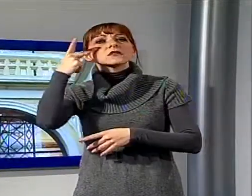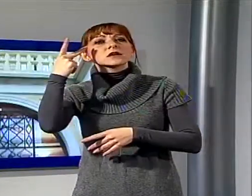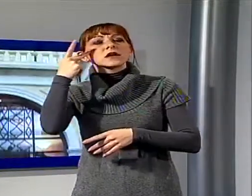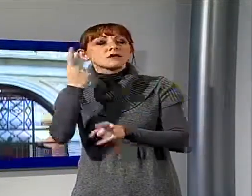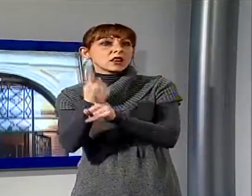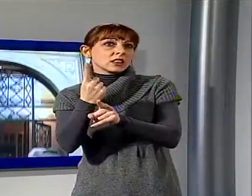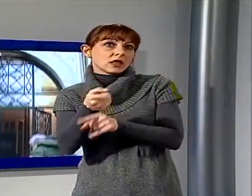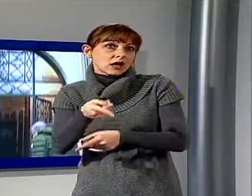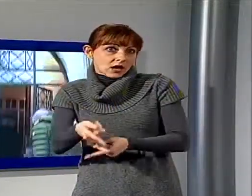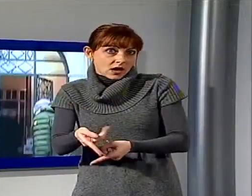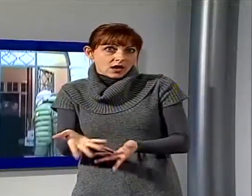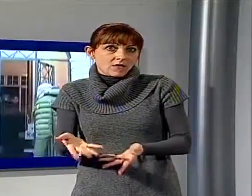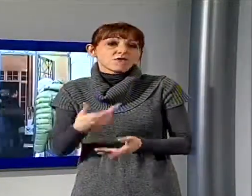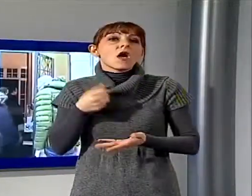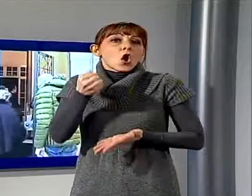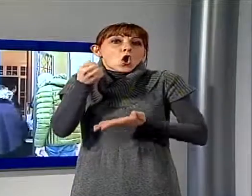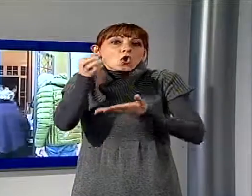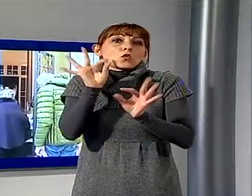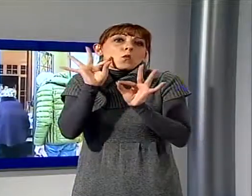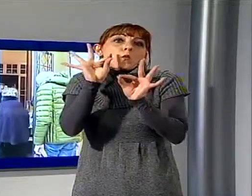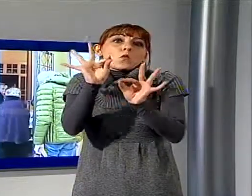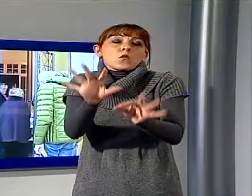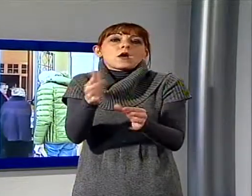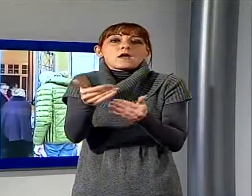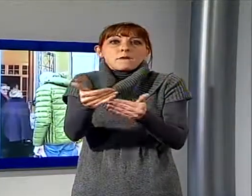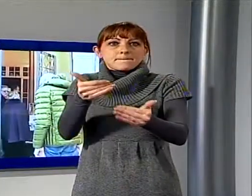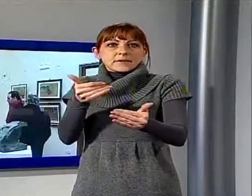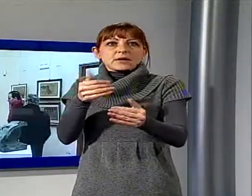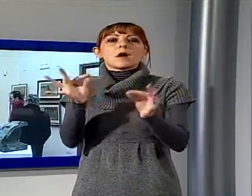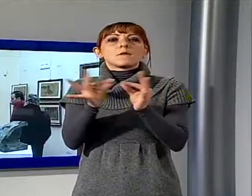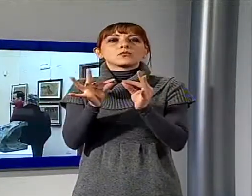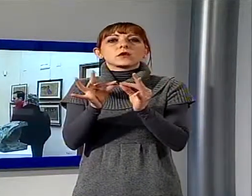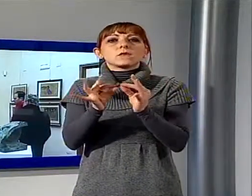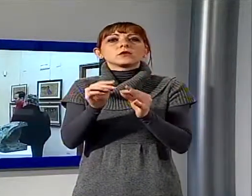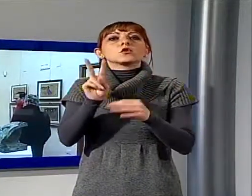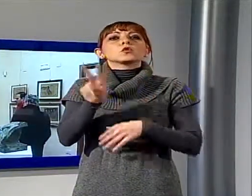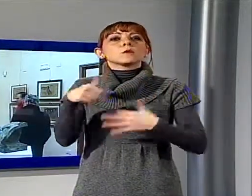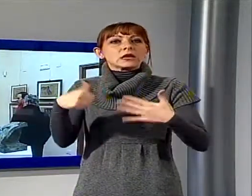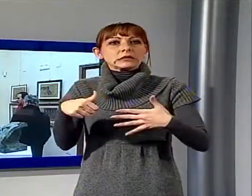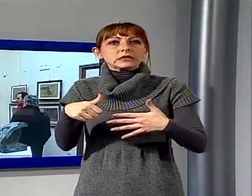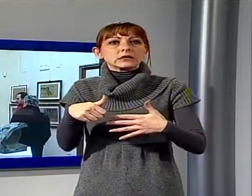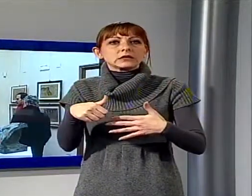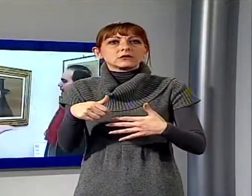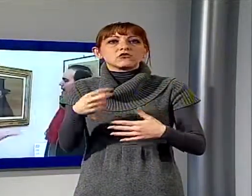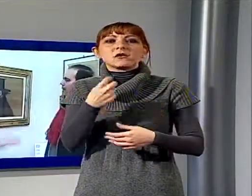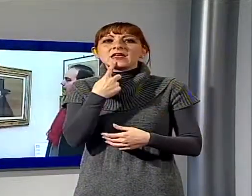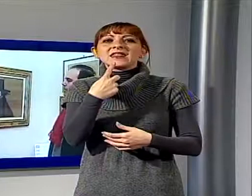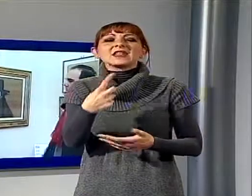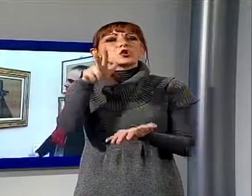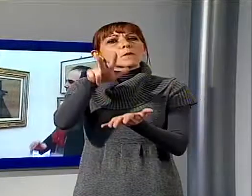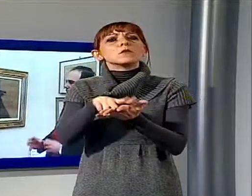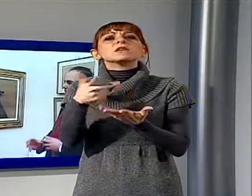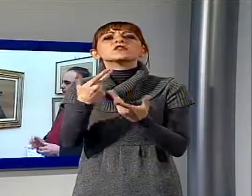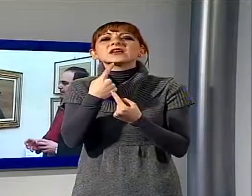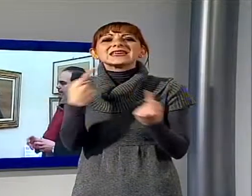contributi arriveranno in tempo per la prossima edizione del 2016. Lo ha assicurato il senatore del Partito Democratico,